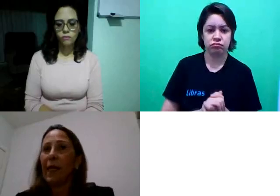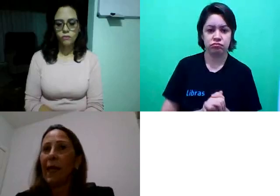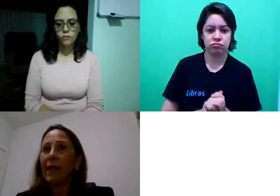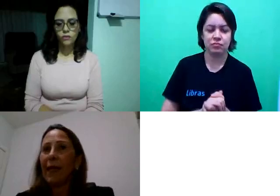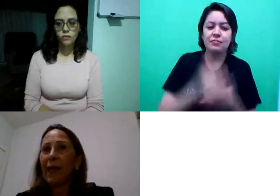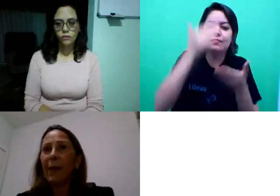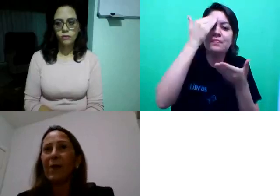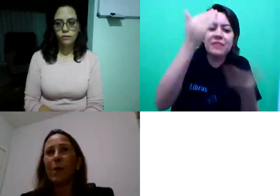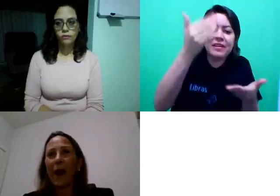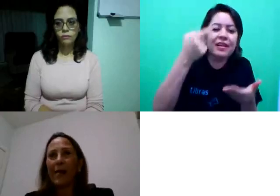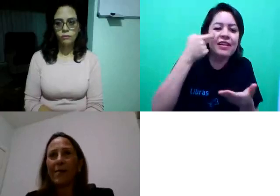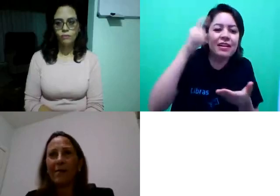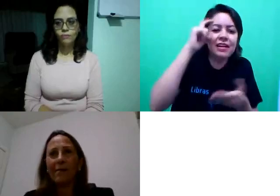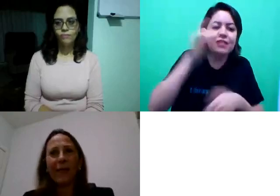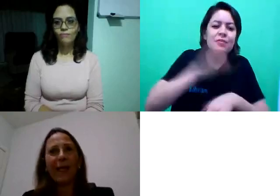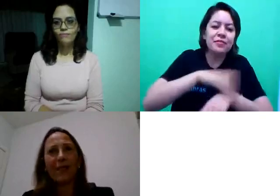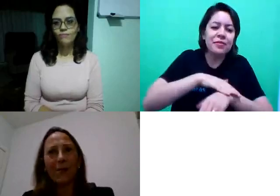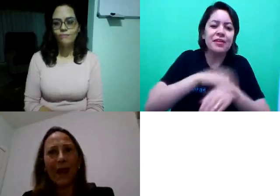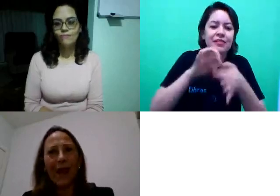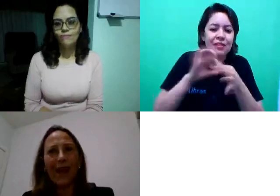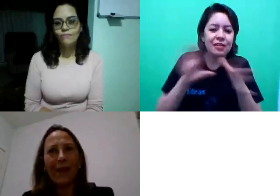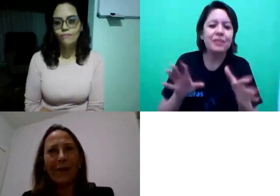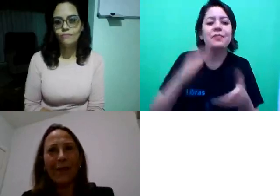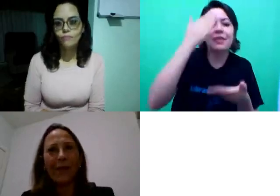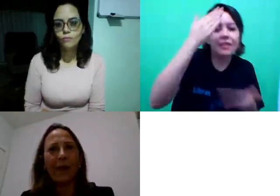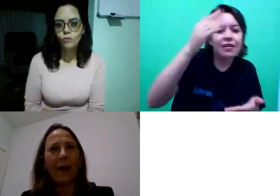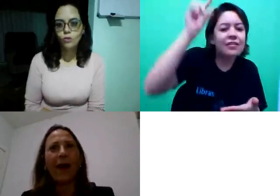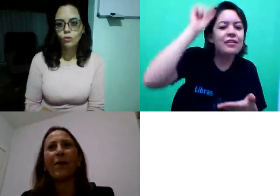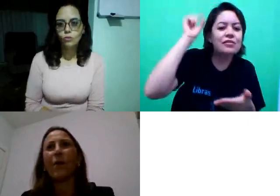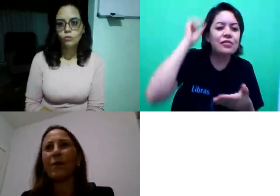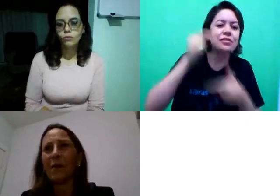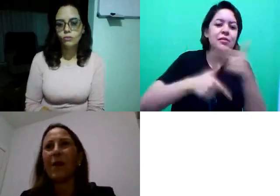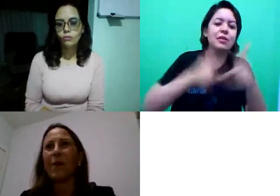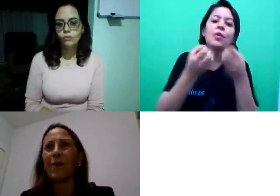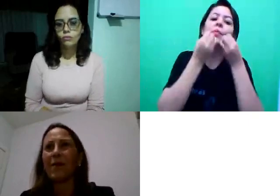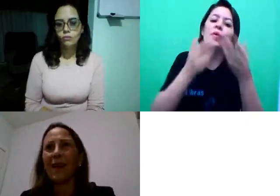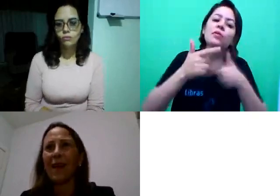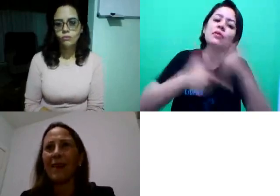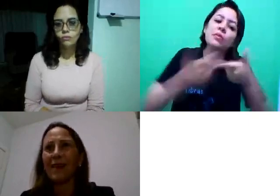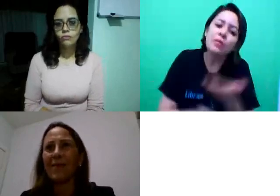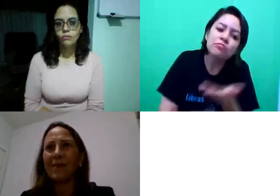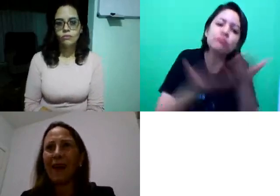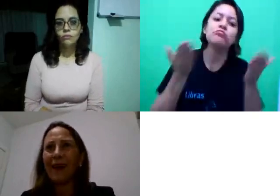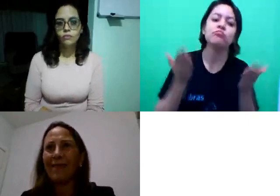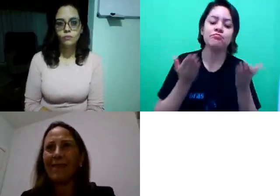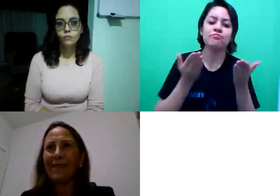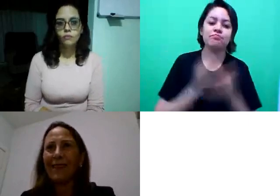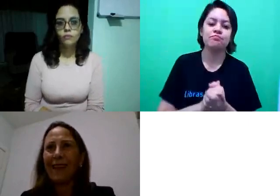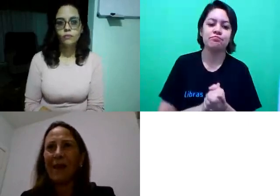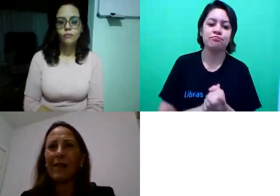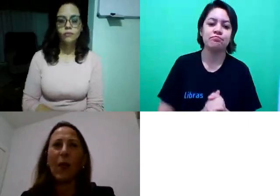Obrigada, Dênis, pelo espaço, obrigado, Gisele, pelo trabalho, bom trabalho para vocês, tá?